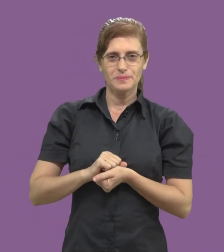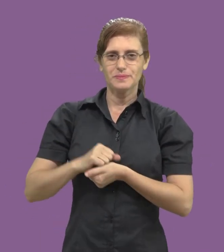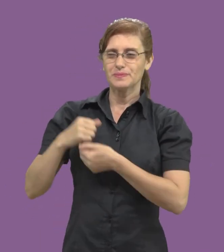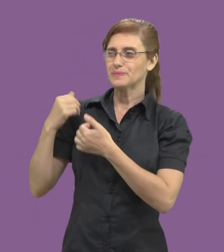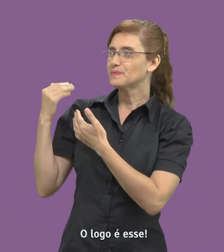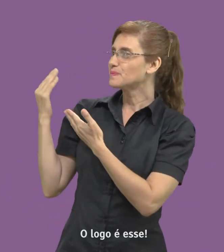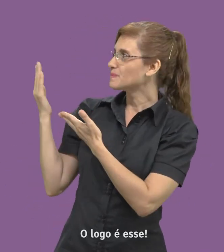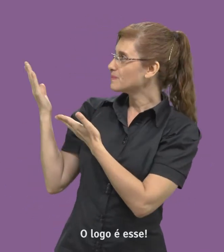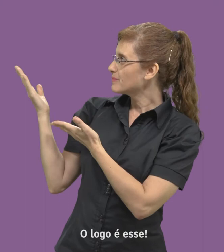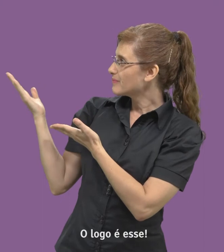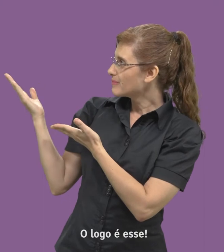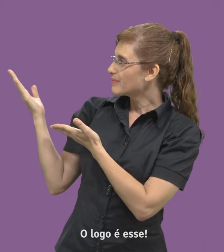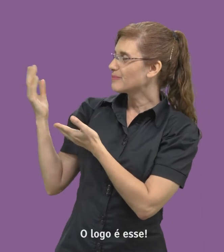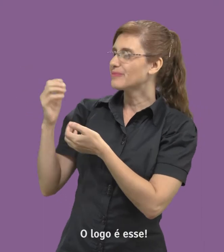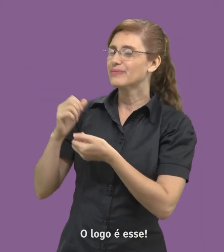O logo é esse.